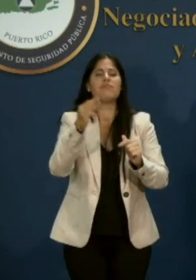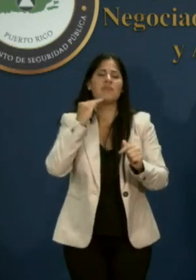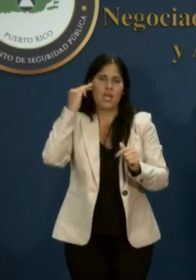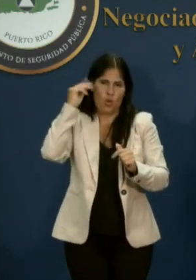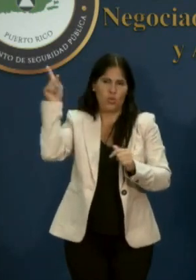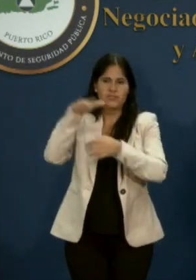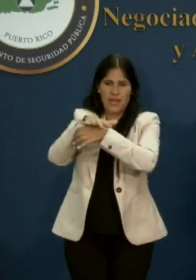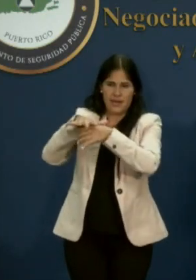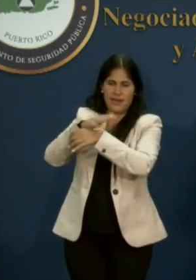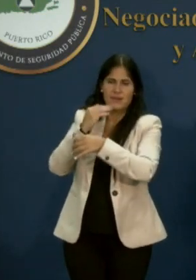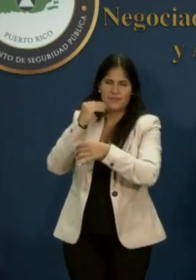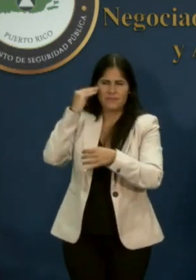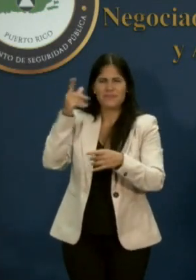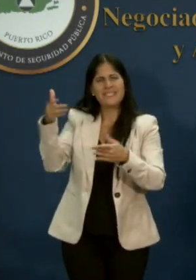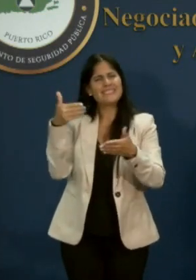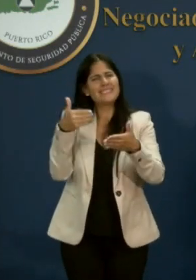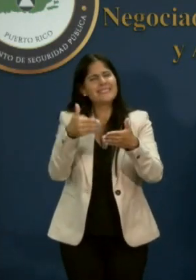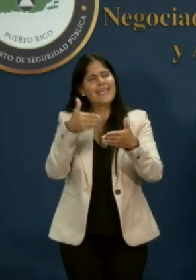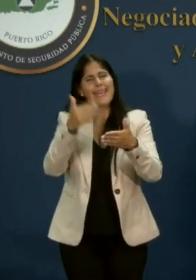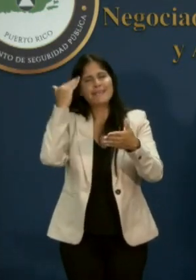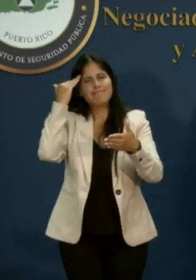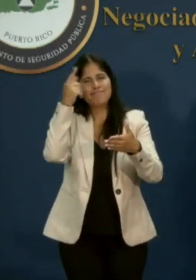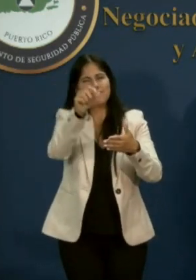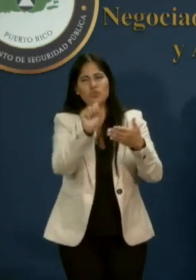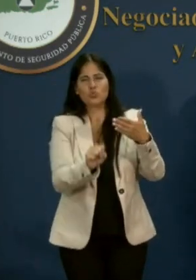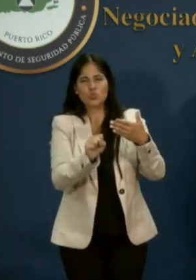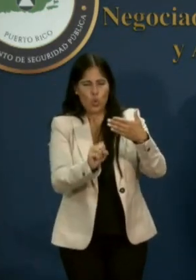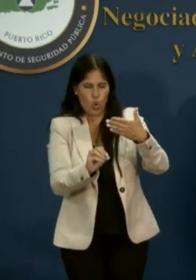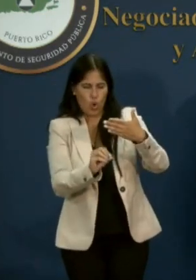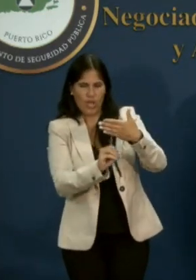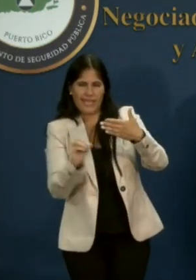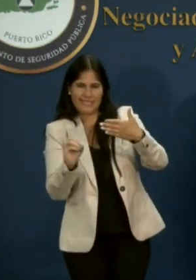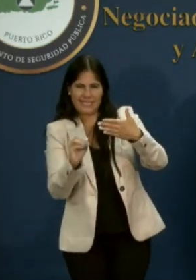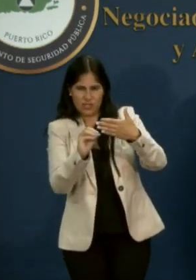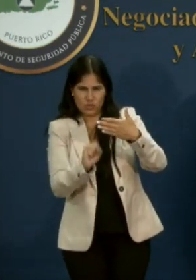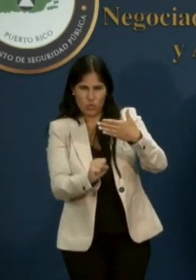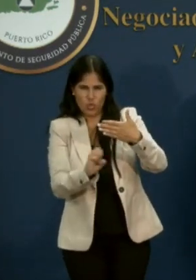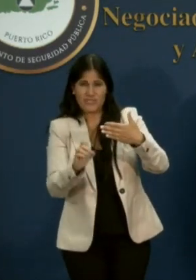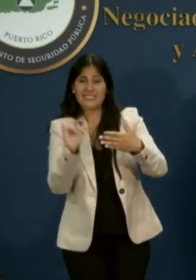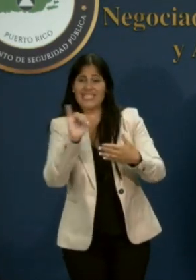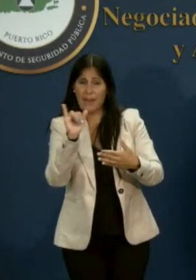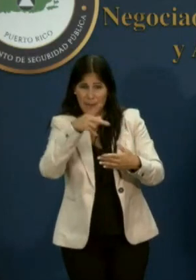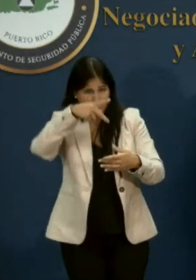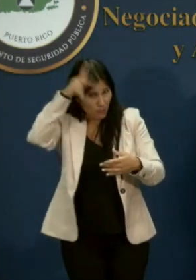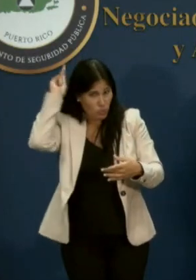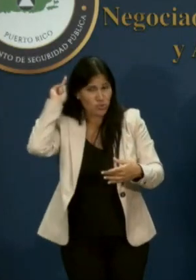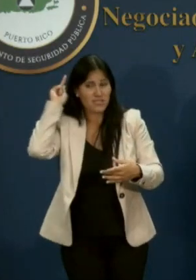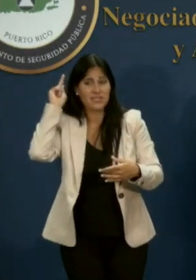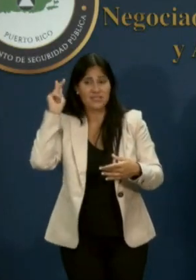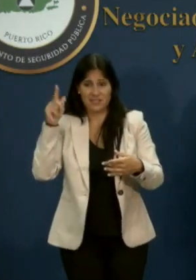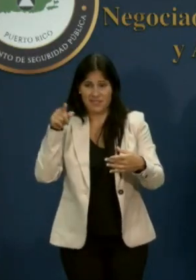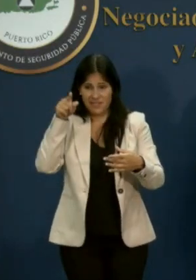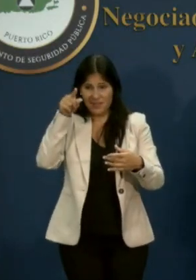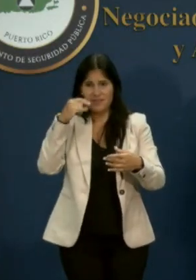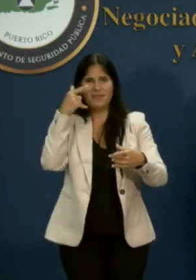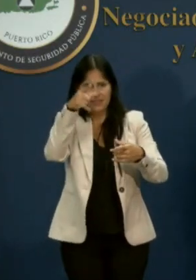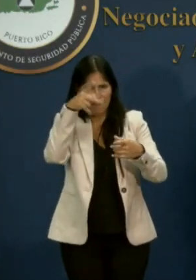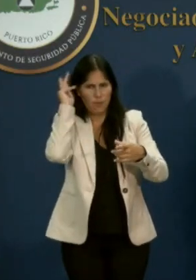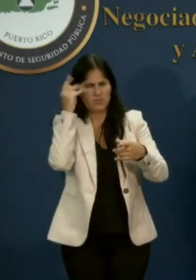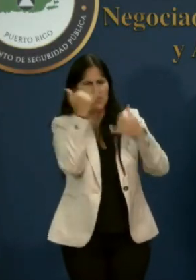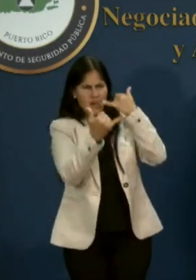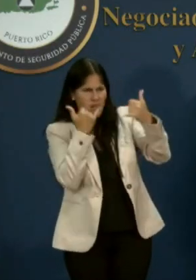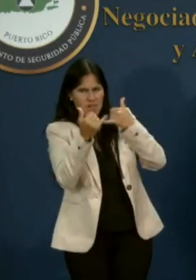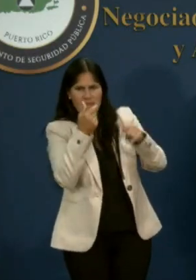cerca del suroeste de la isla y también tenemos el área de Ponce. Personalmente este servidor ha llamado a cada uno de los